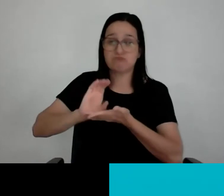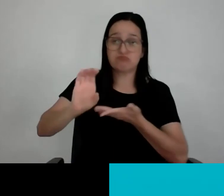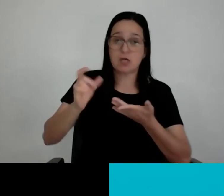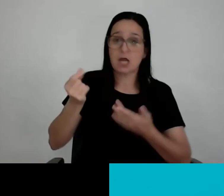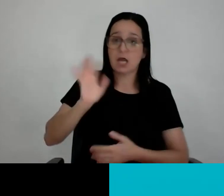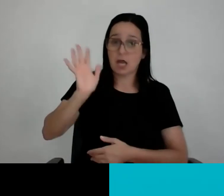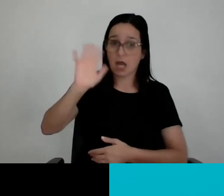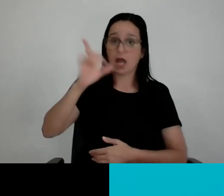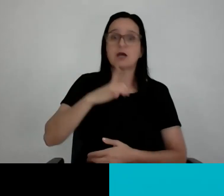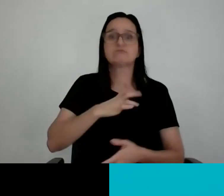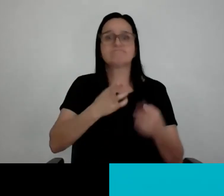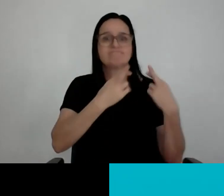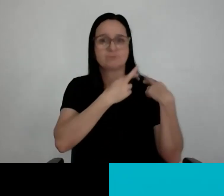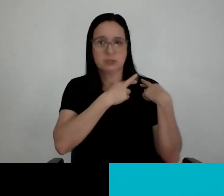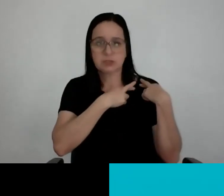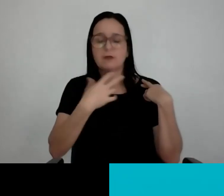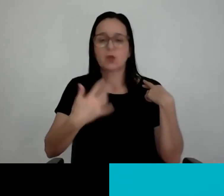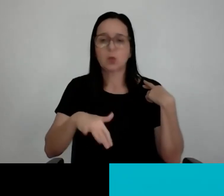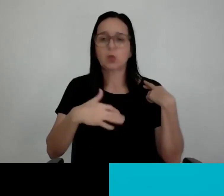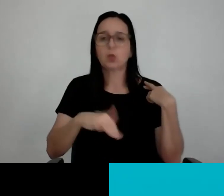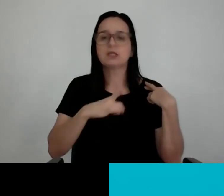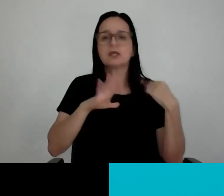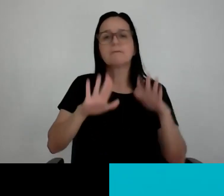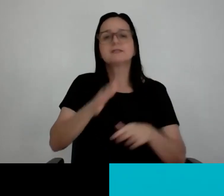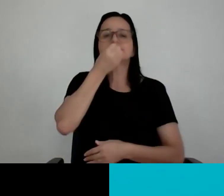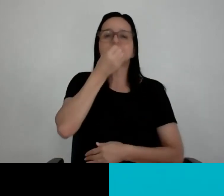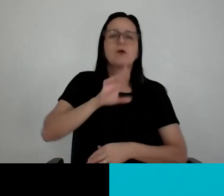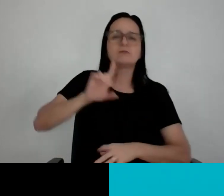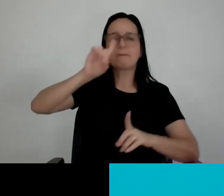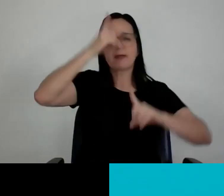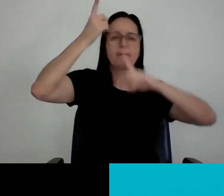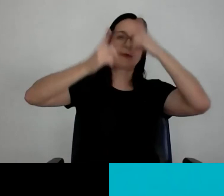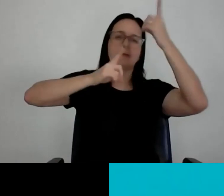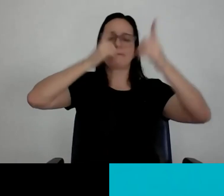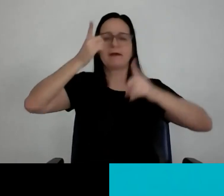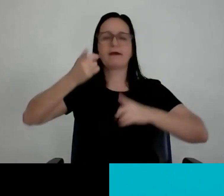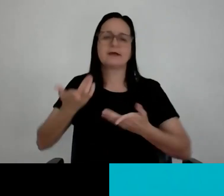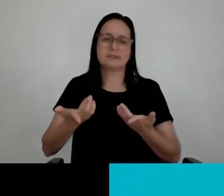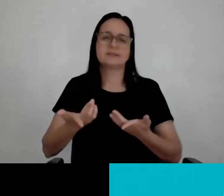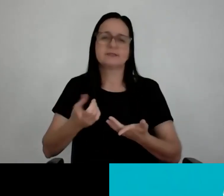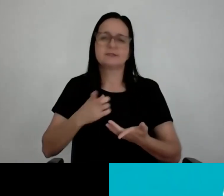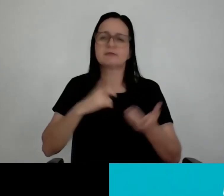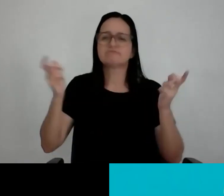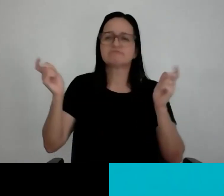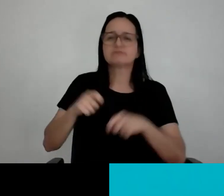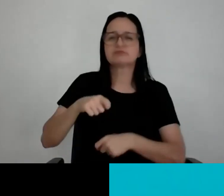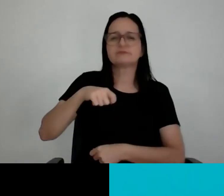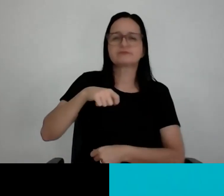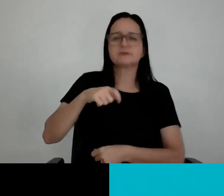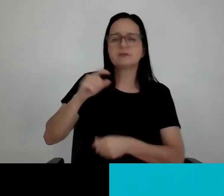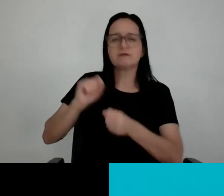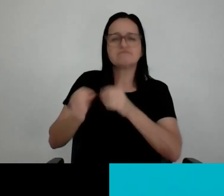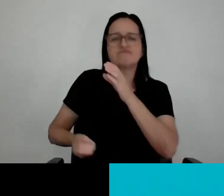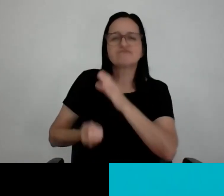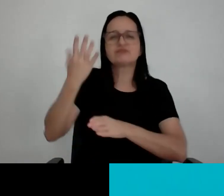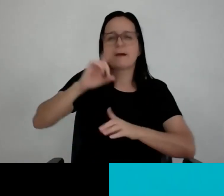responsabilidade, mas é muito bom, porque é muito divertido, é muito criativo. O Medina é um diretor de arte, um diretor criativo muito